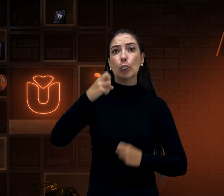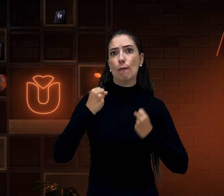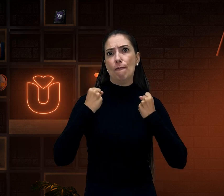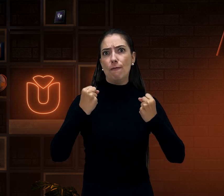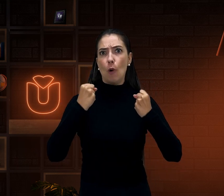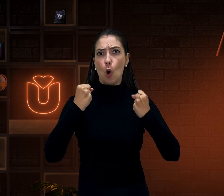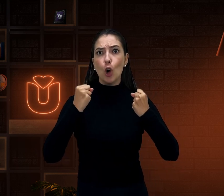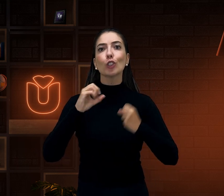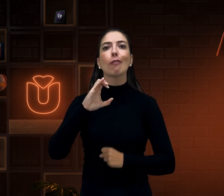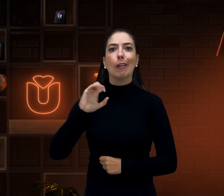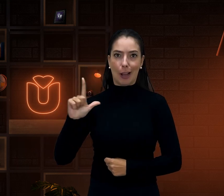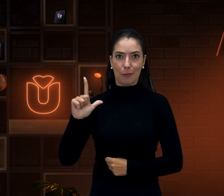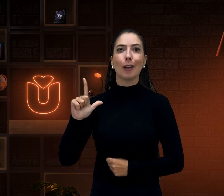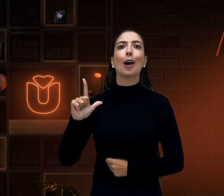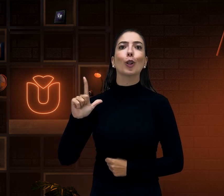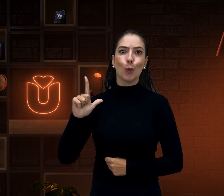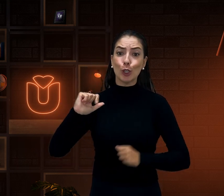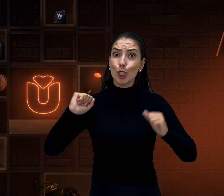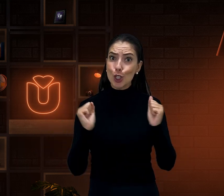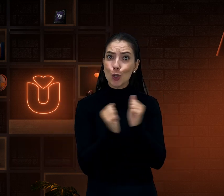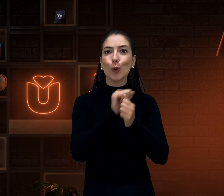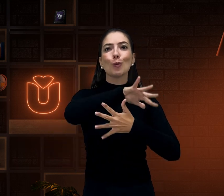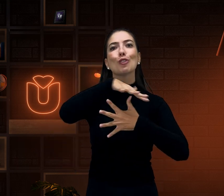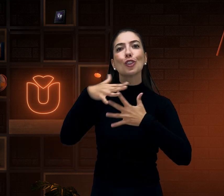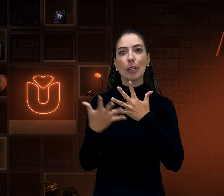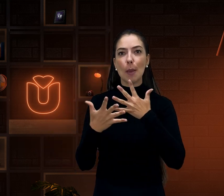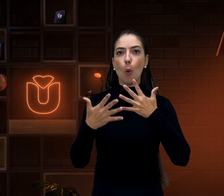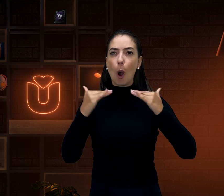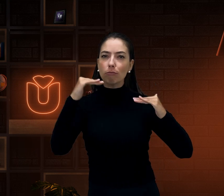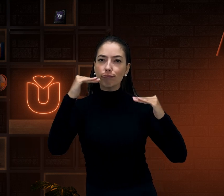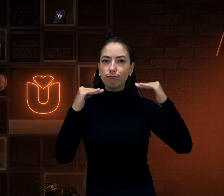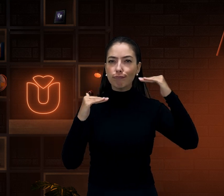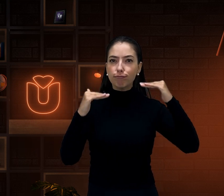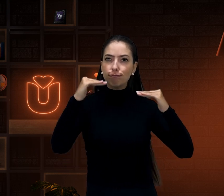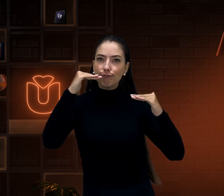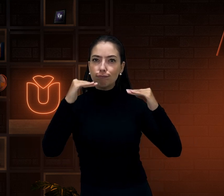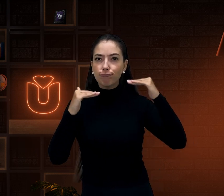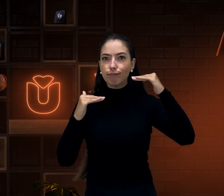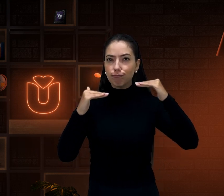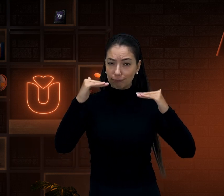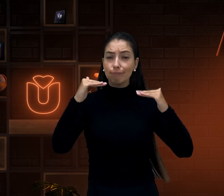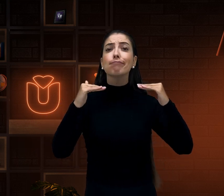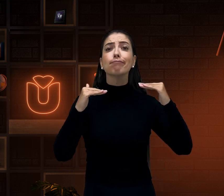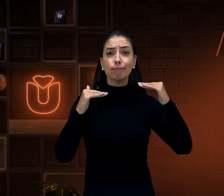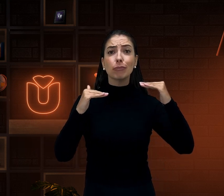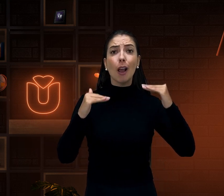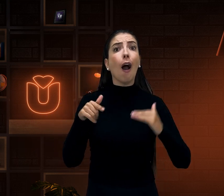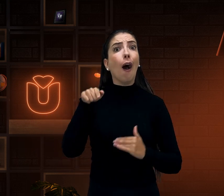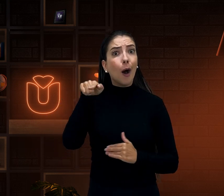muito uso de classificadores. Junto com a gramática da Libras. Precisa ter esse equilíbrio.